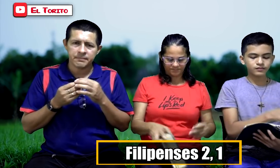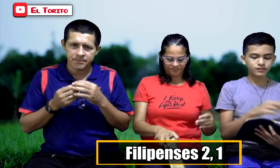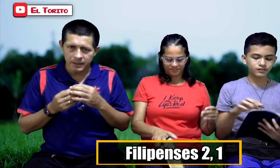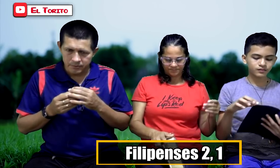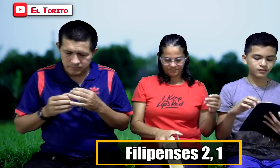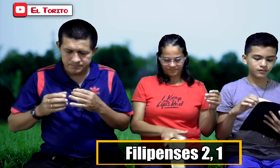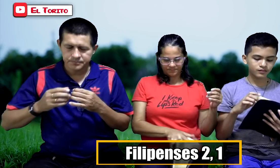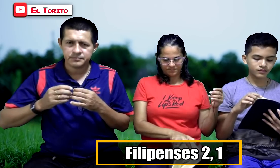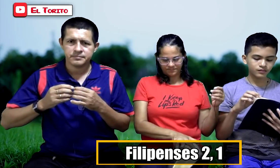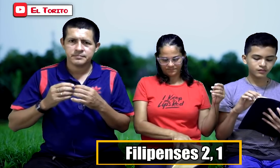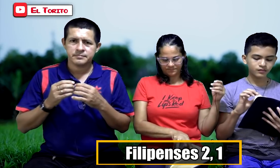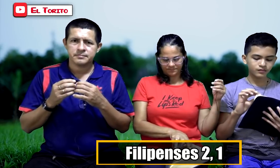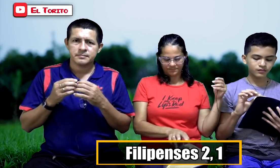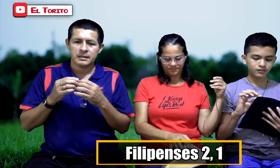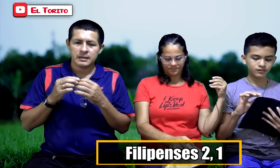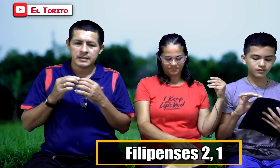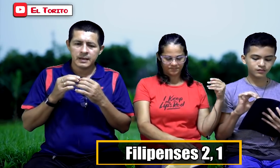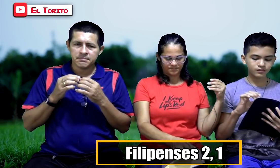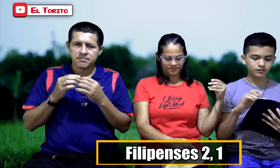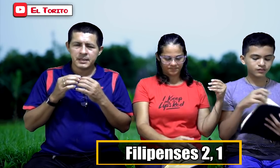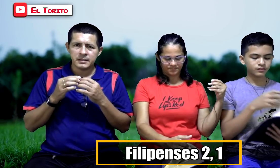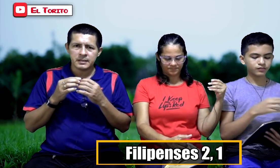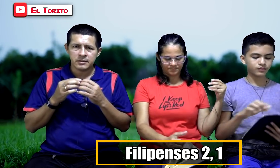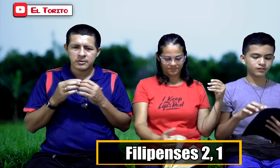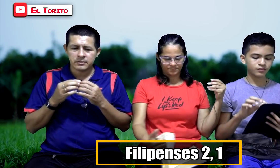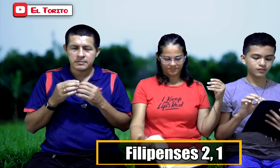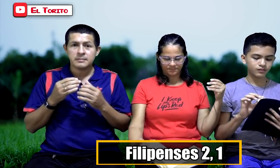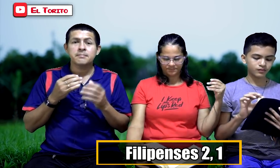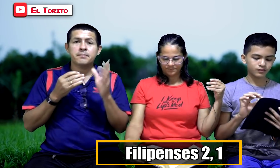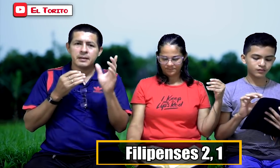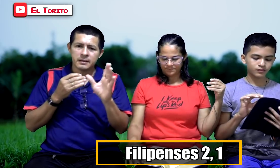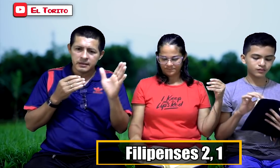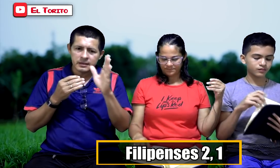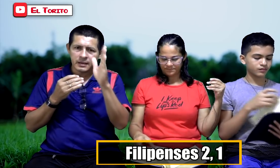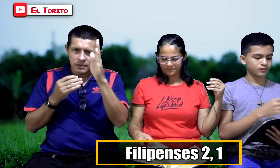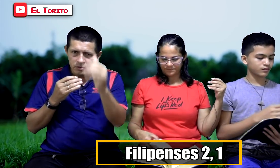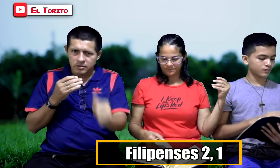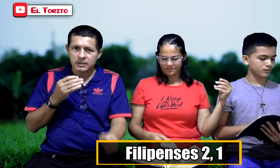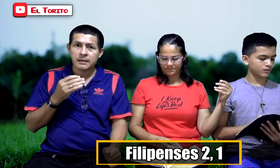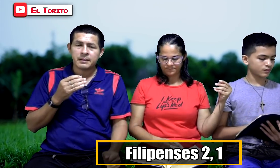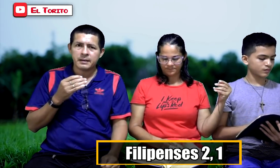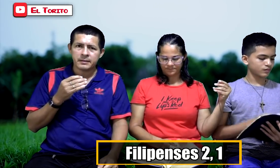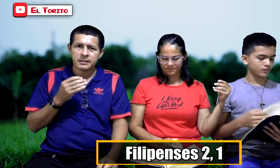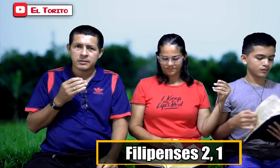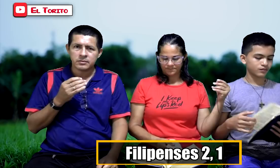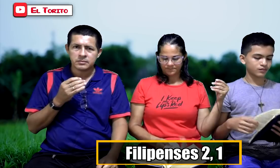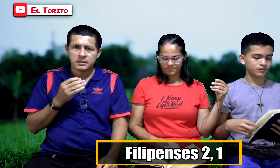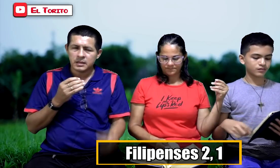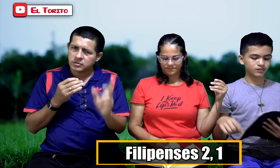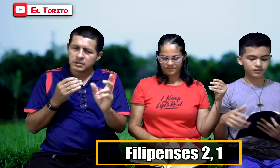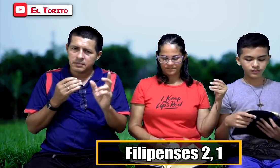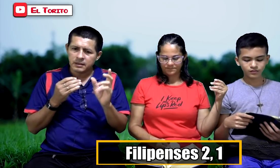San Pablo, gran predicador, predicador de la Palabra de Dios. Escuchen bien,